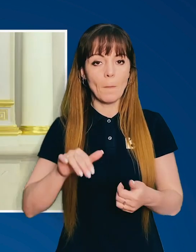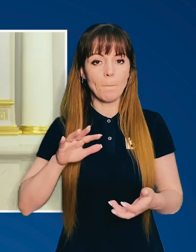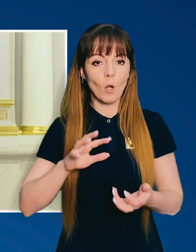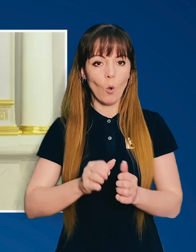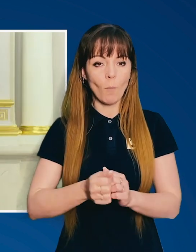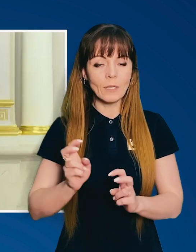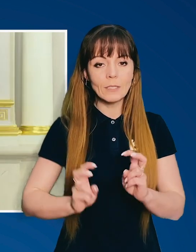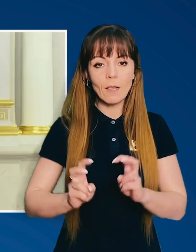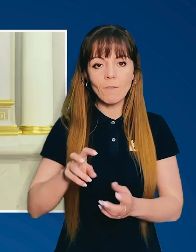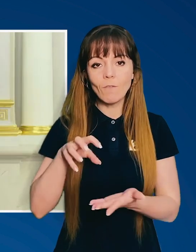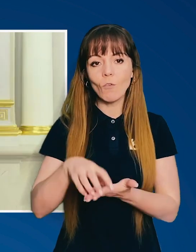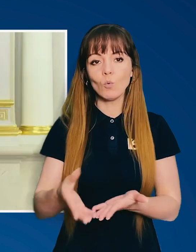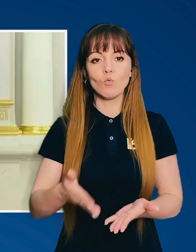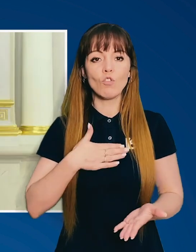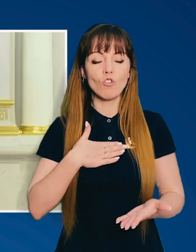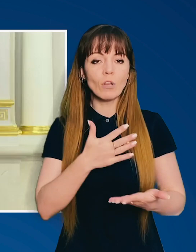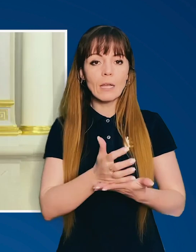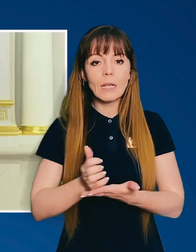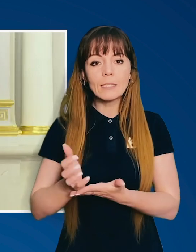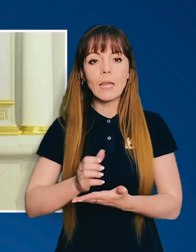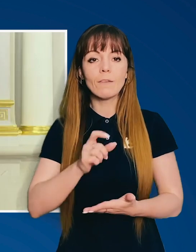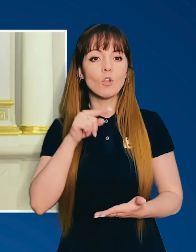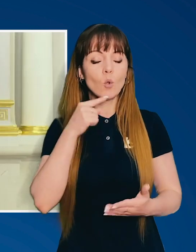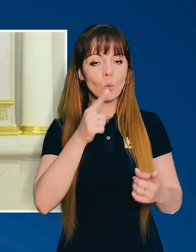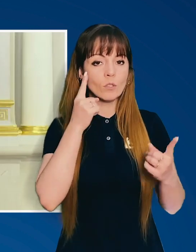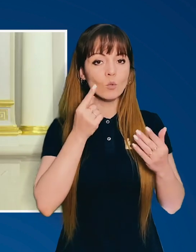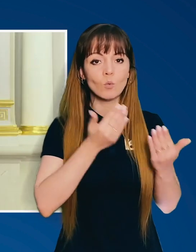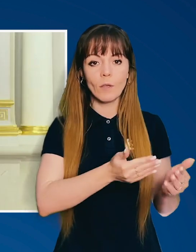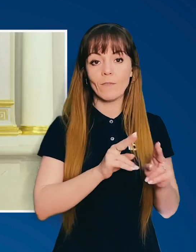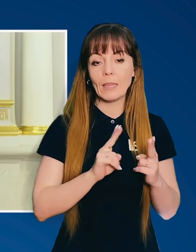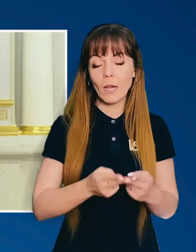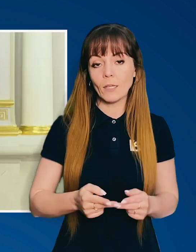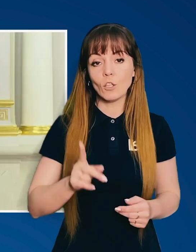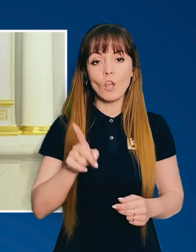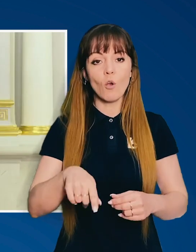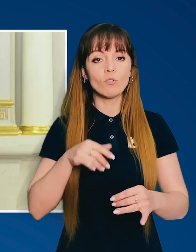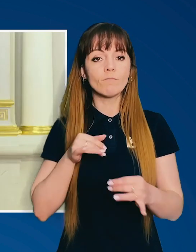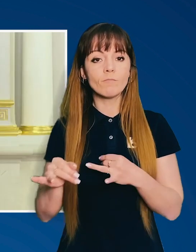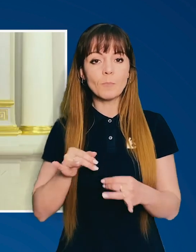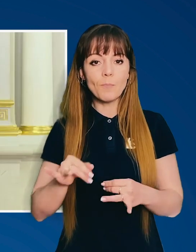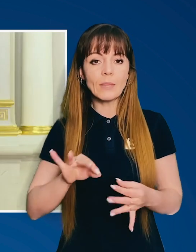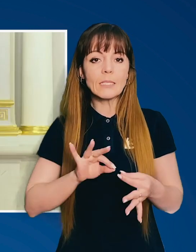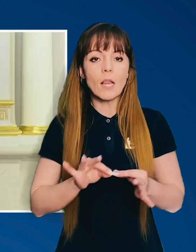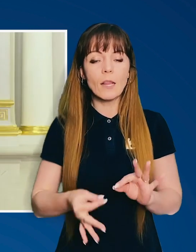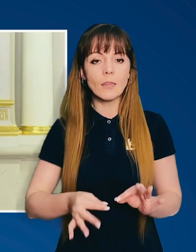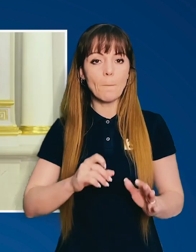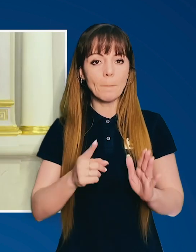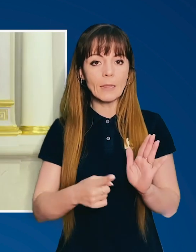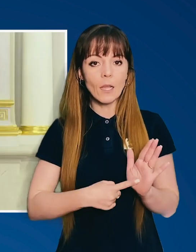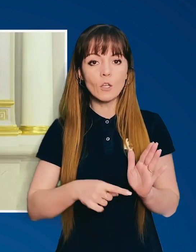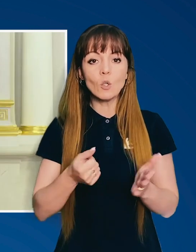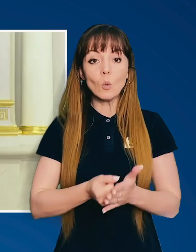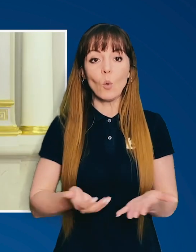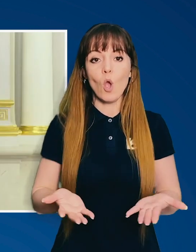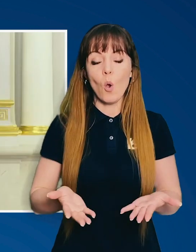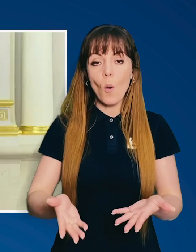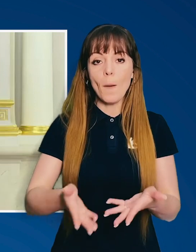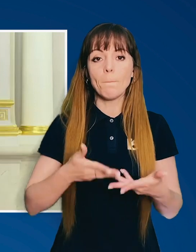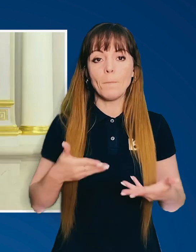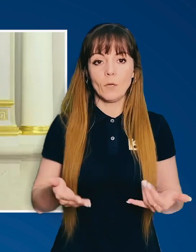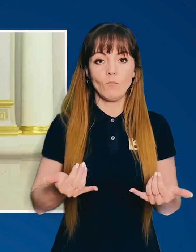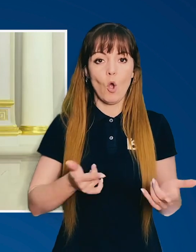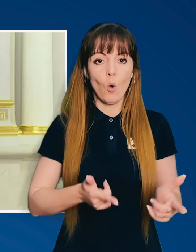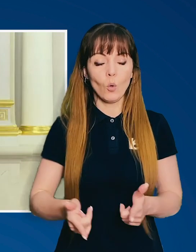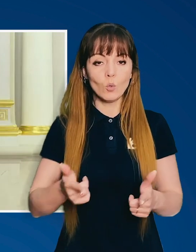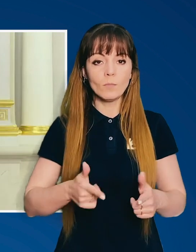нашого нафтопереробного, наших резервів і Російської Федерації. Також проговорили складне питання,